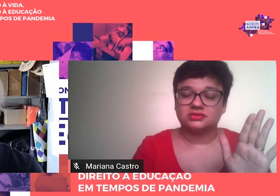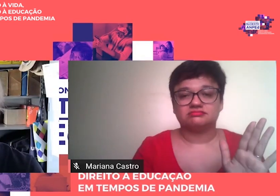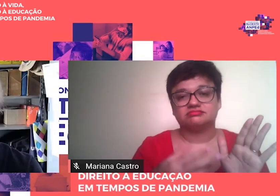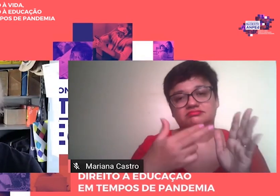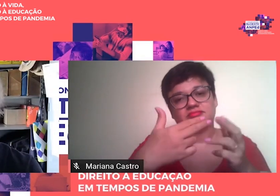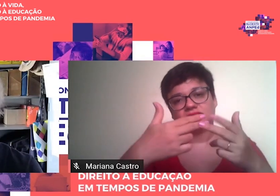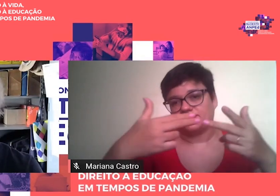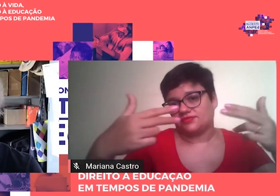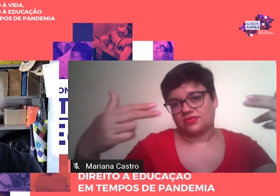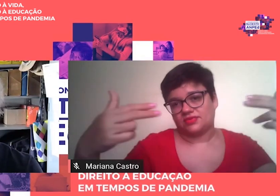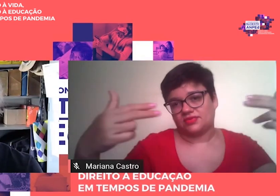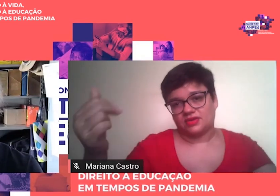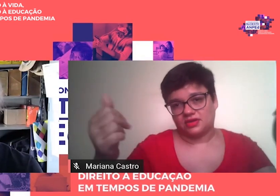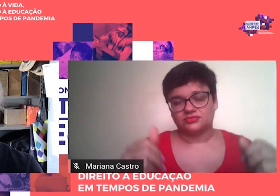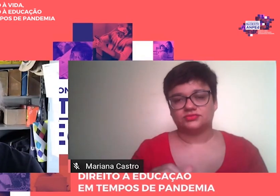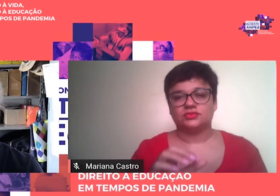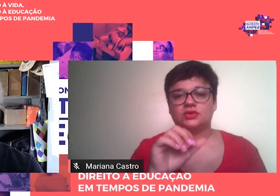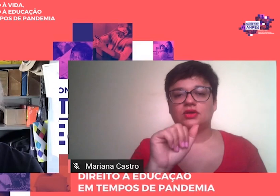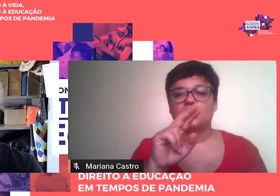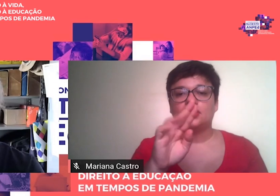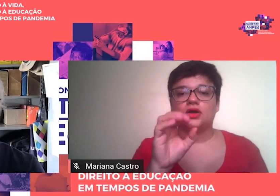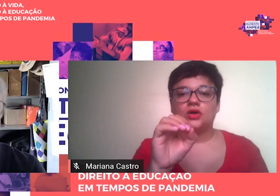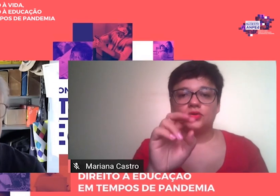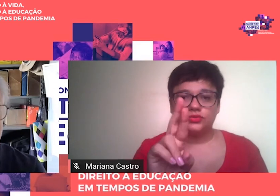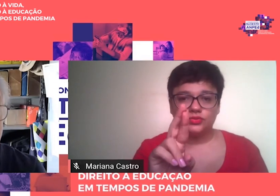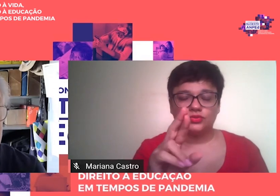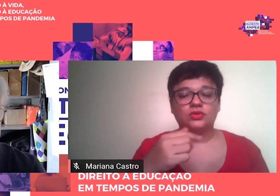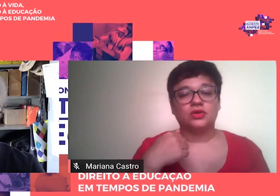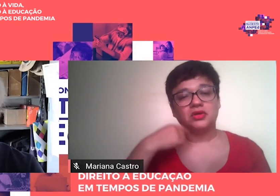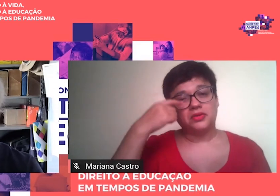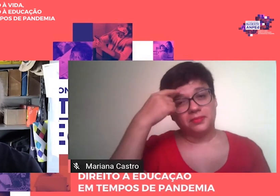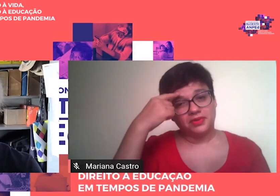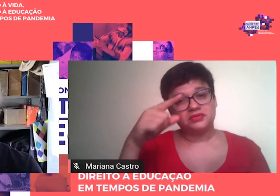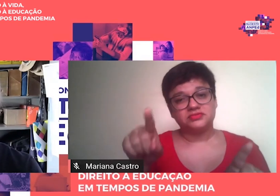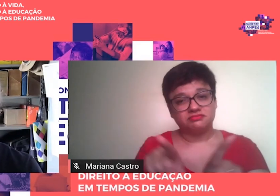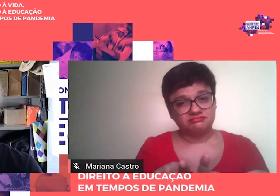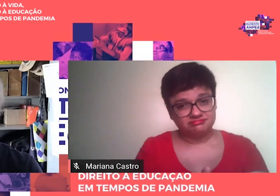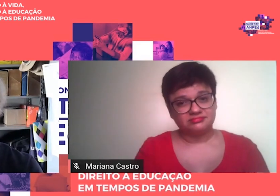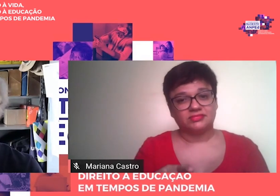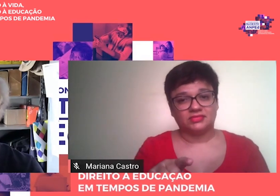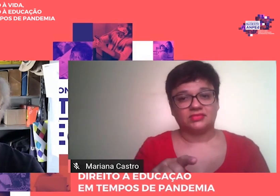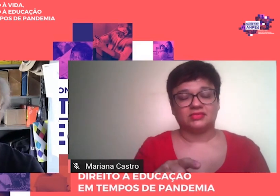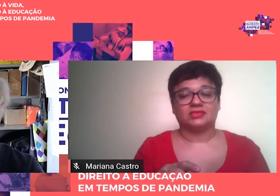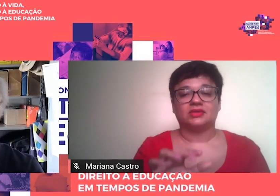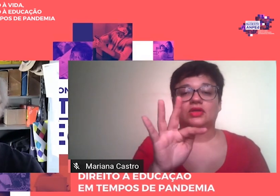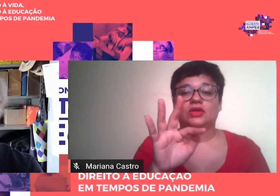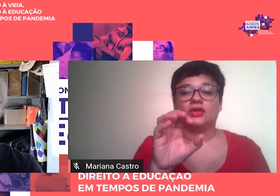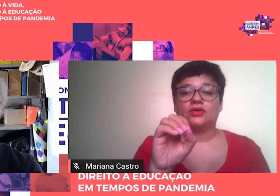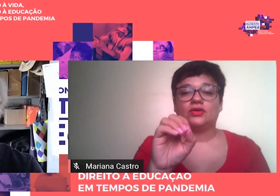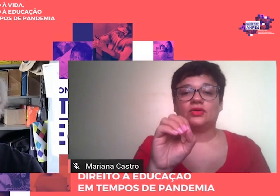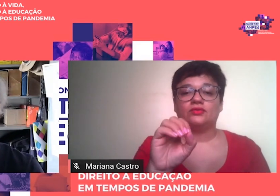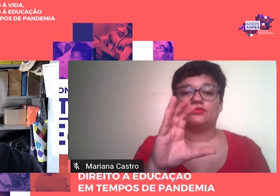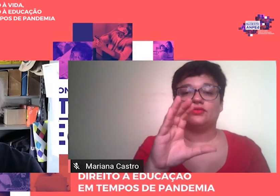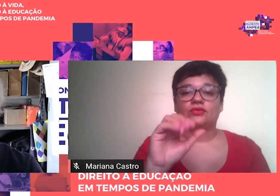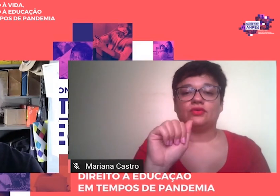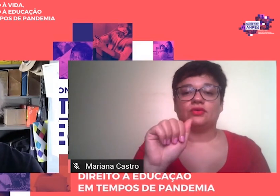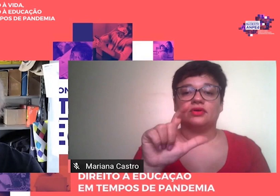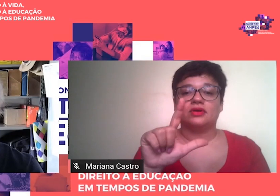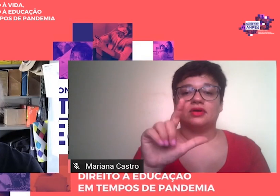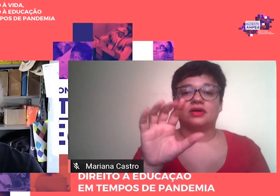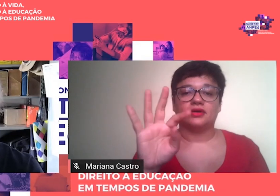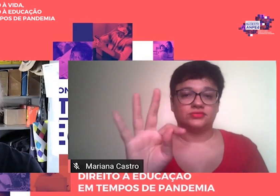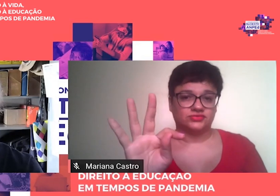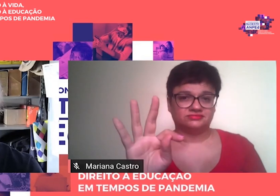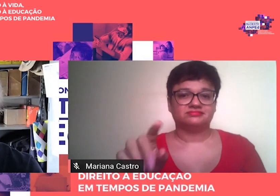Passerron, Baudelot e Establet, me pergunto, também Foucault, por autores brasileiros e